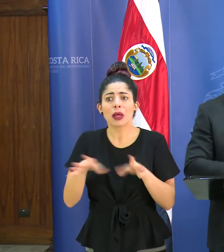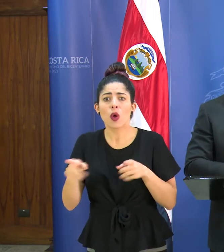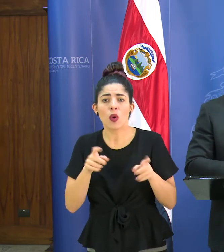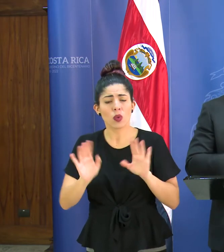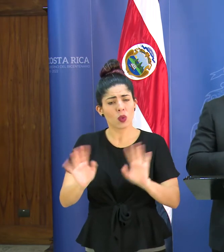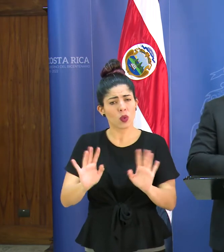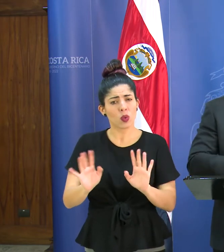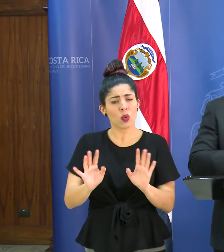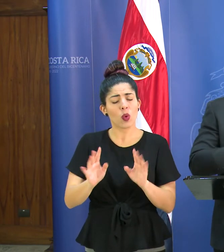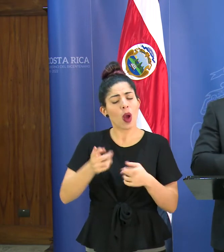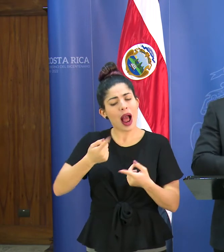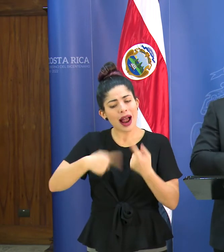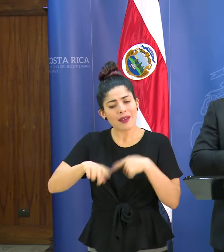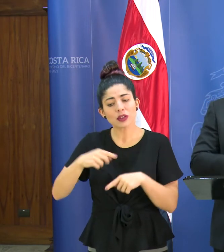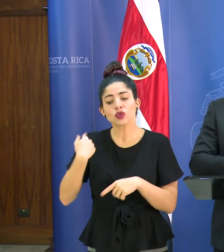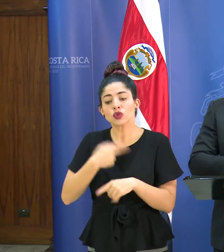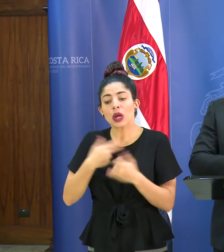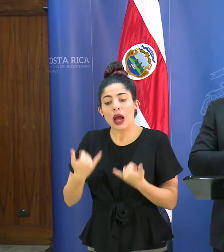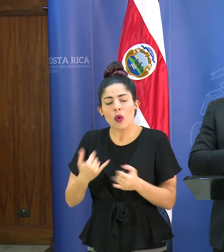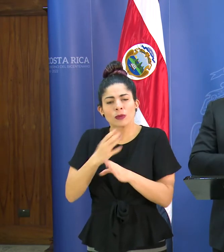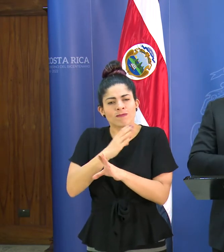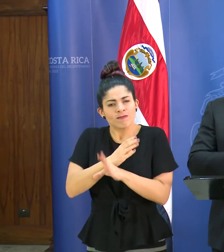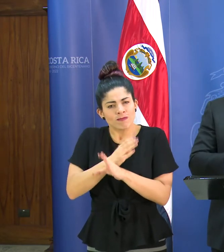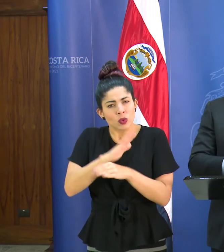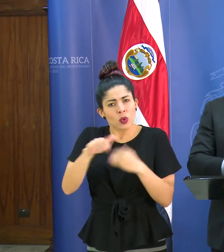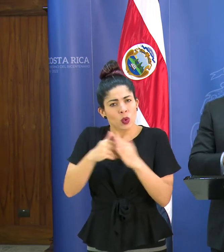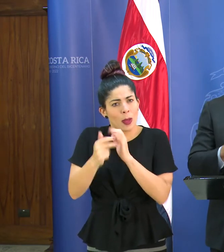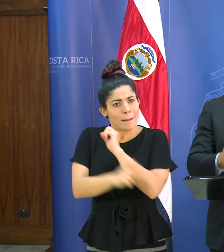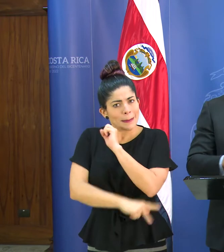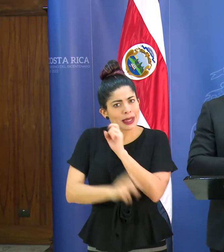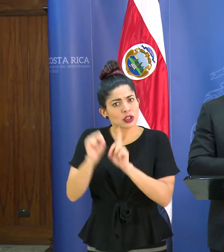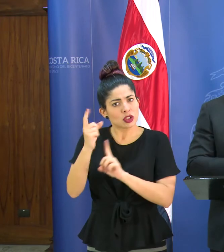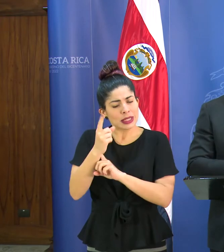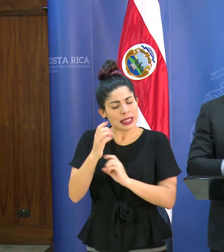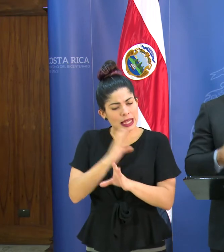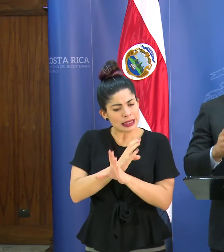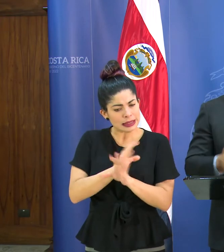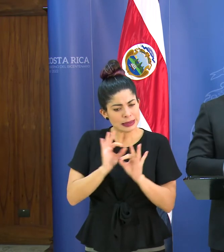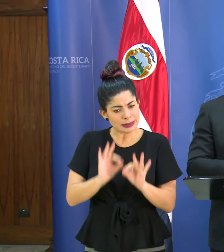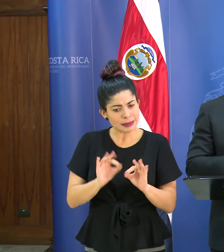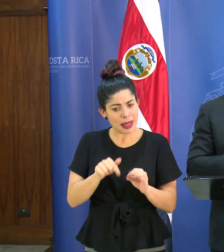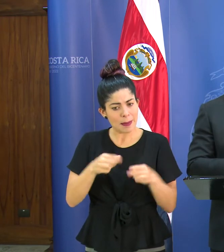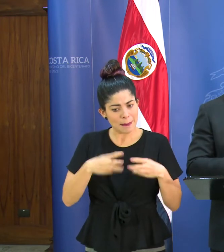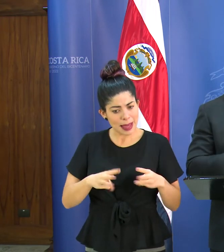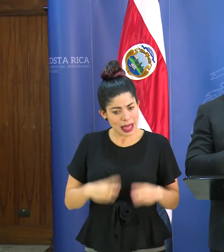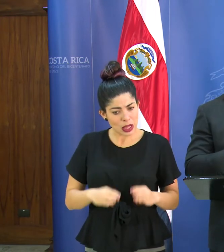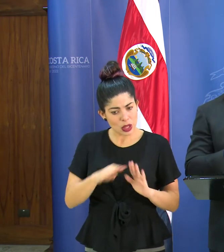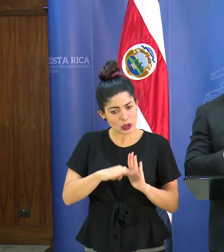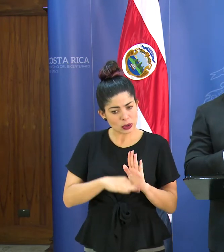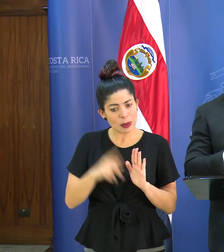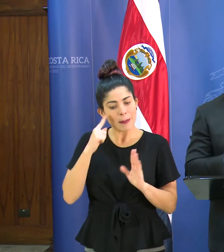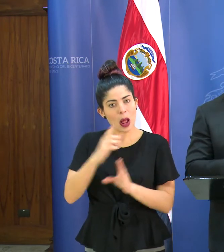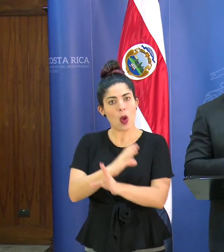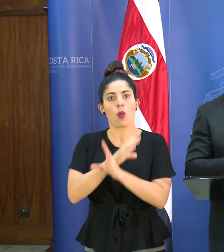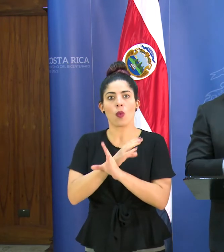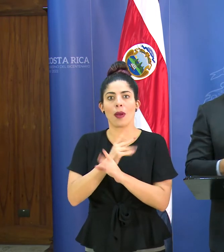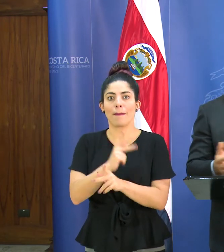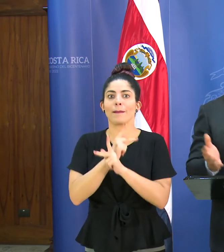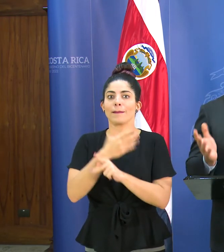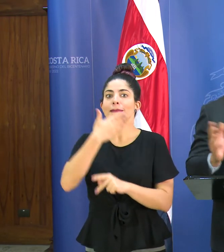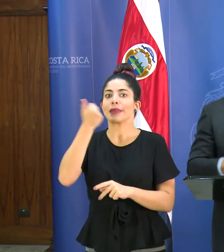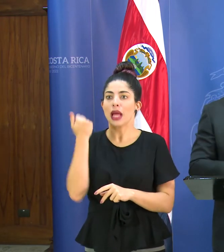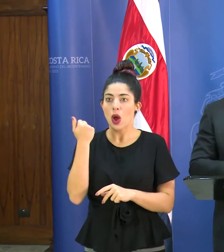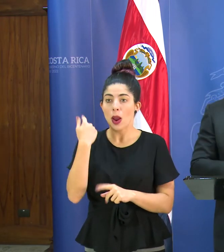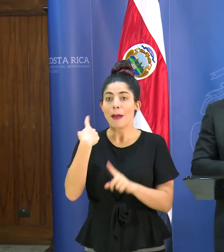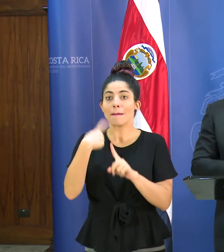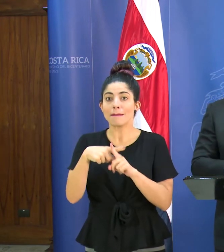haciendo es siendo muy cuidadosos como país y sociedad con estas medidas para protegernos mejor y